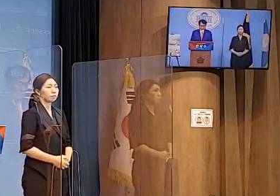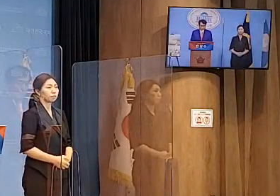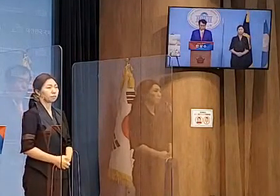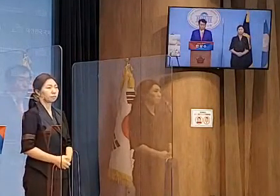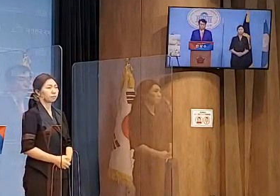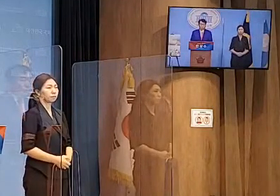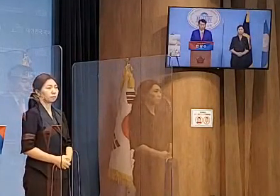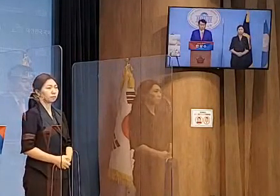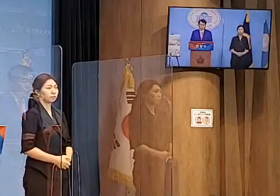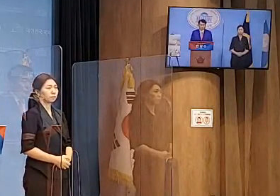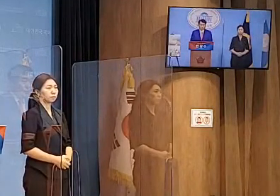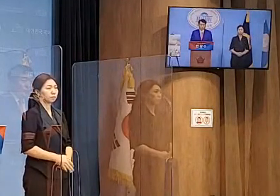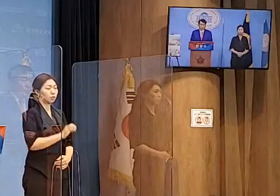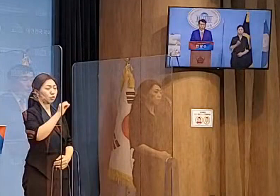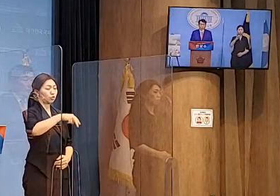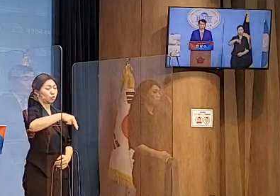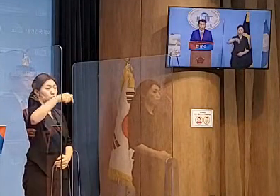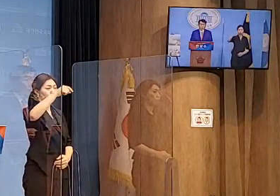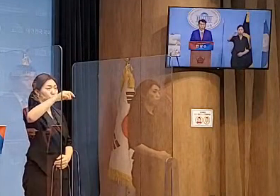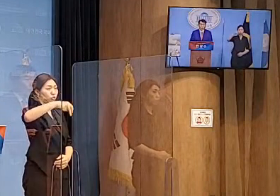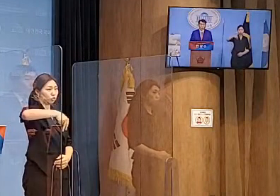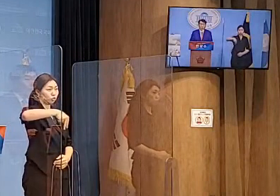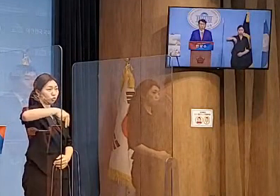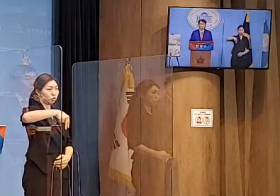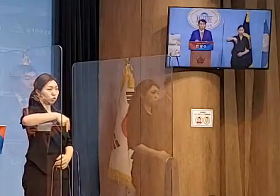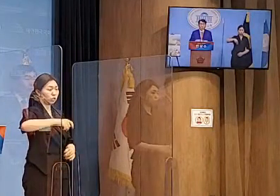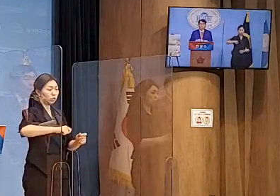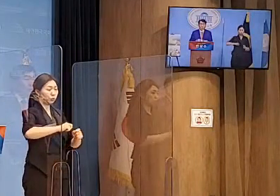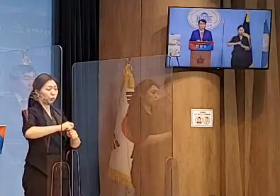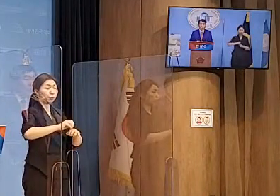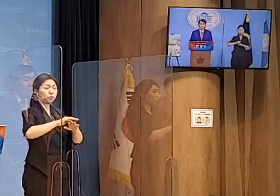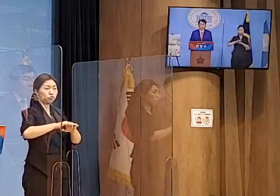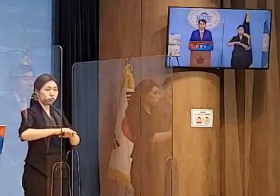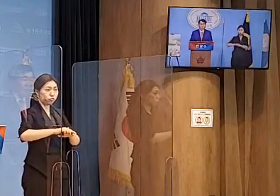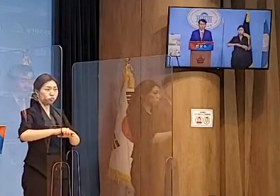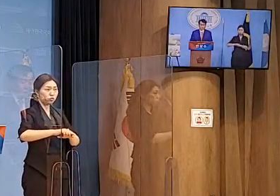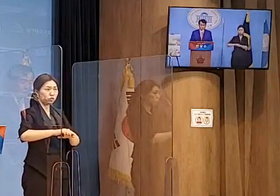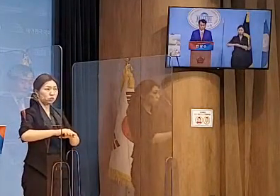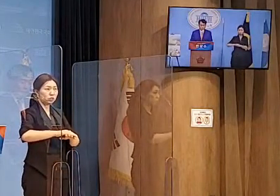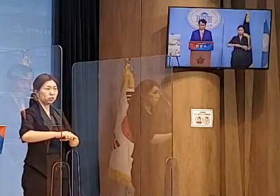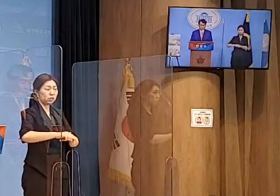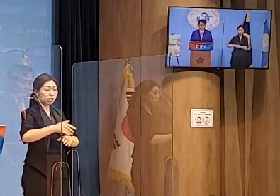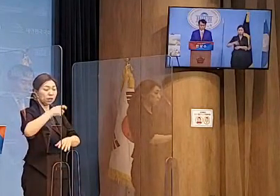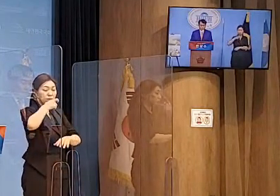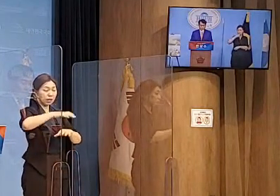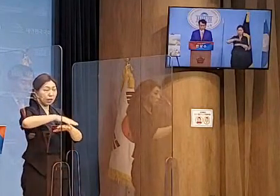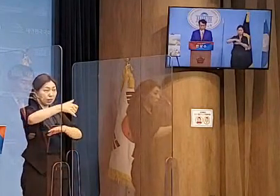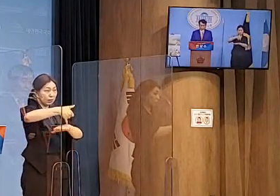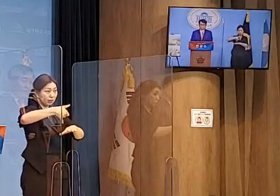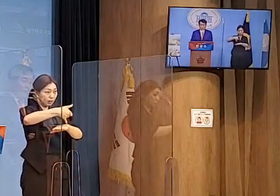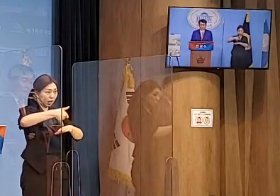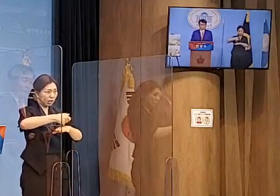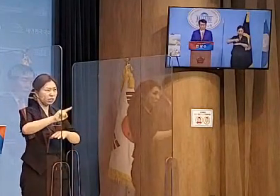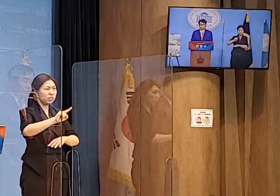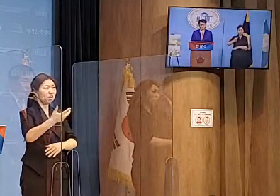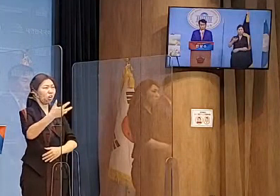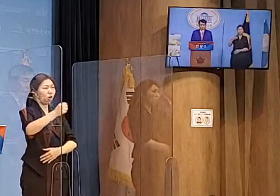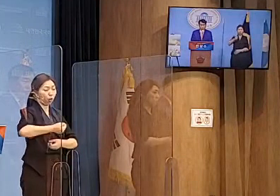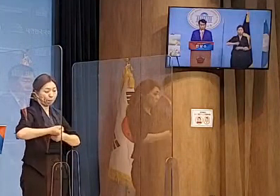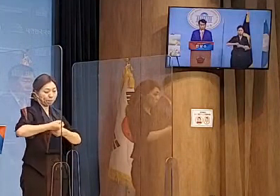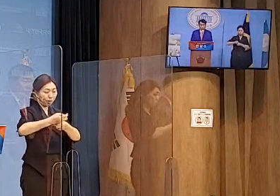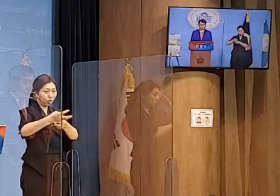유휴농지 중 유휴농지 중 1억평을 전국